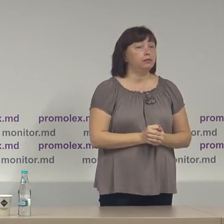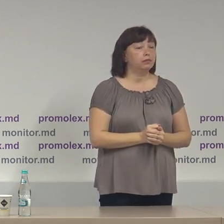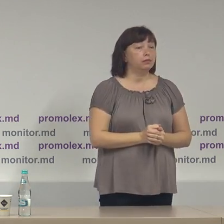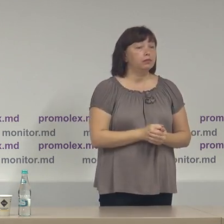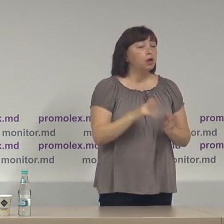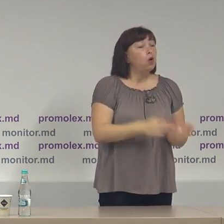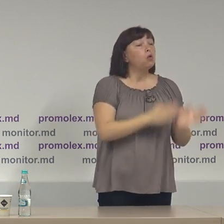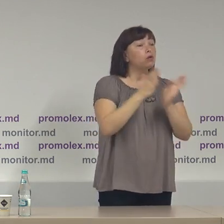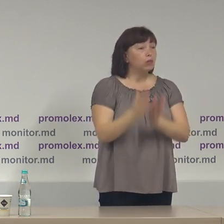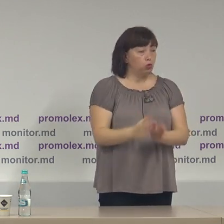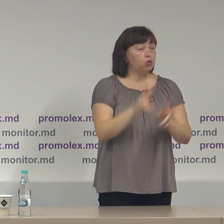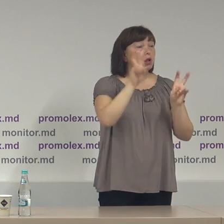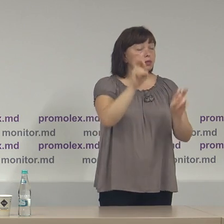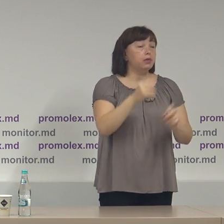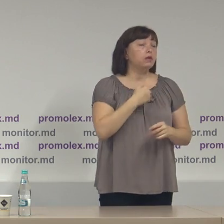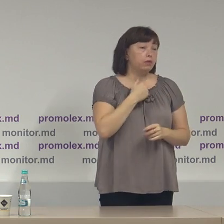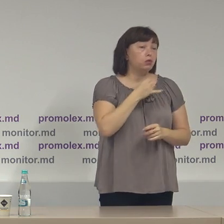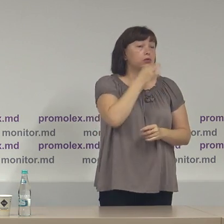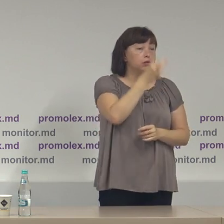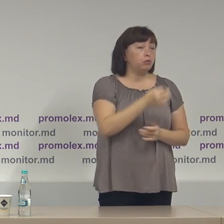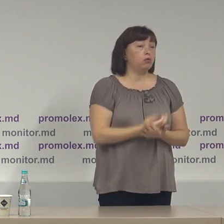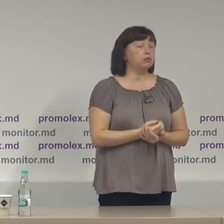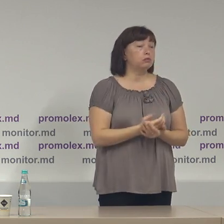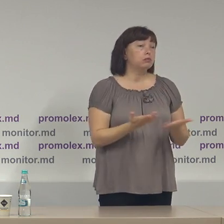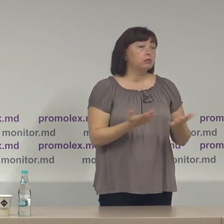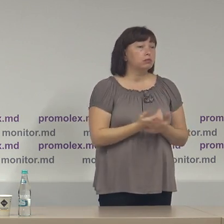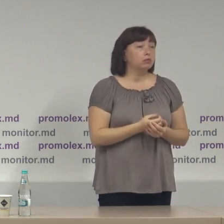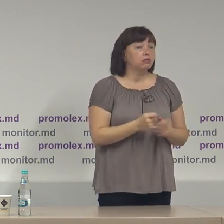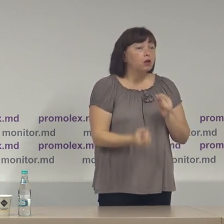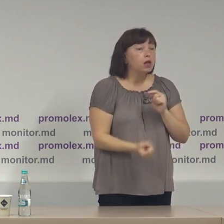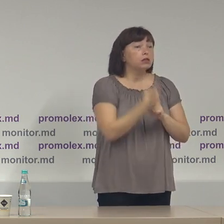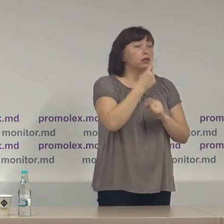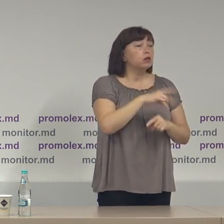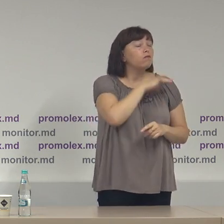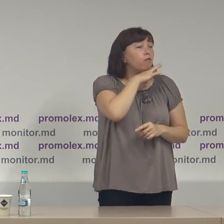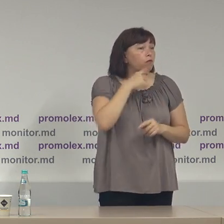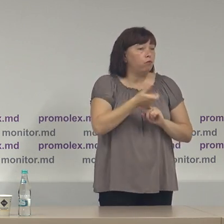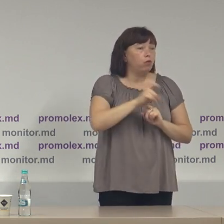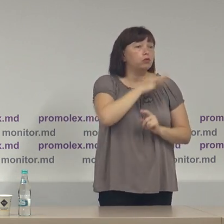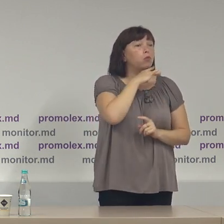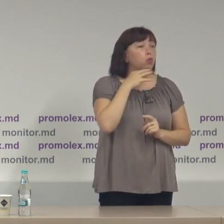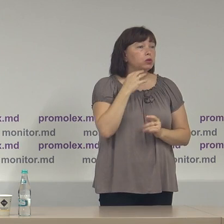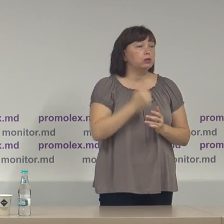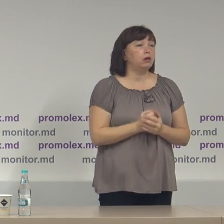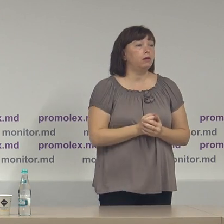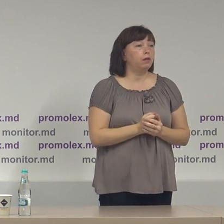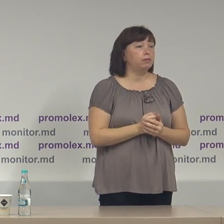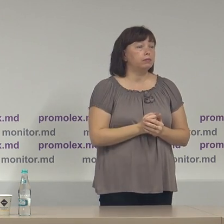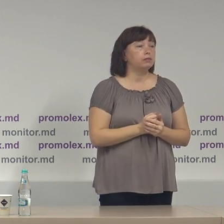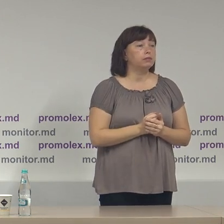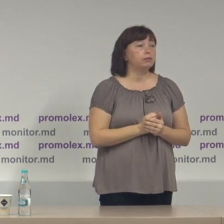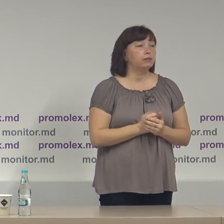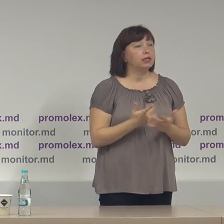Următorul aspect la care vreau să fac referire, care cumva a strănit mai multe sau